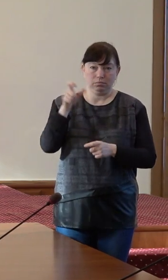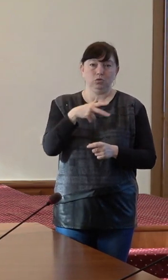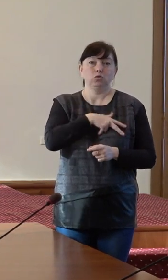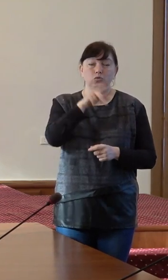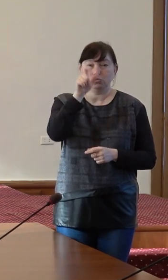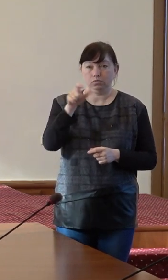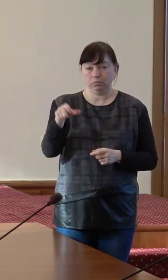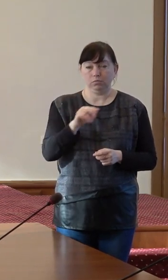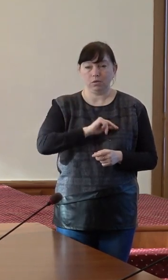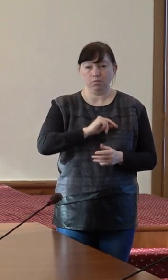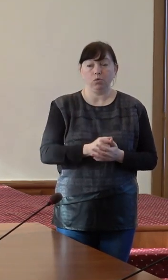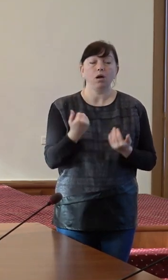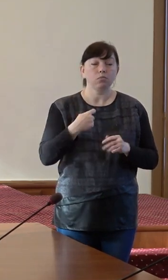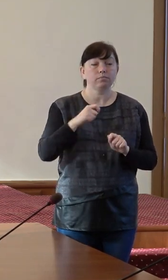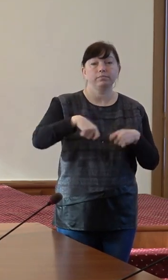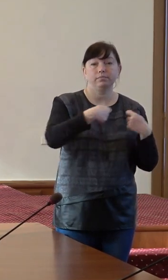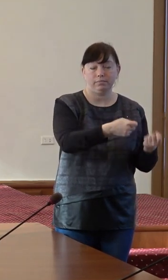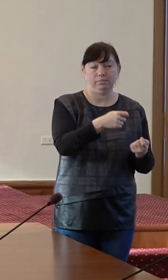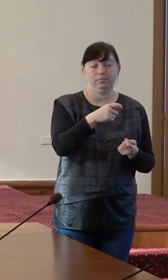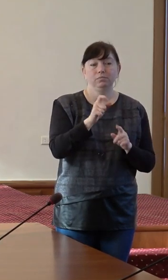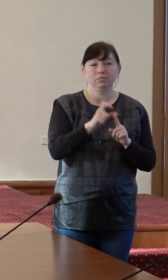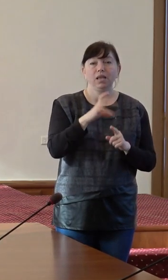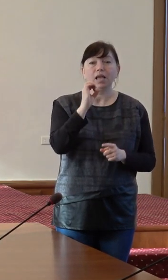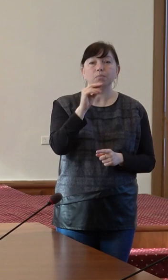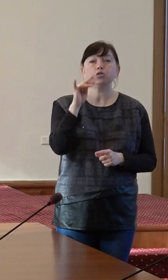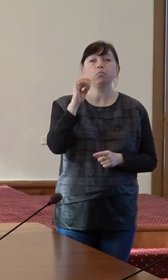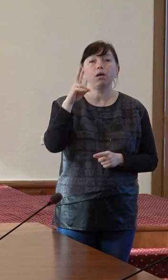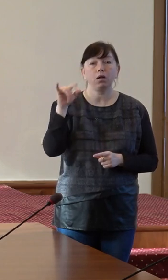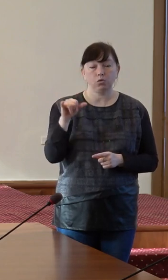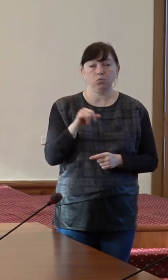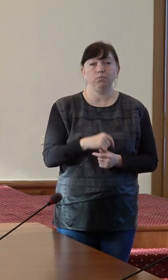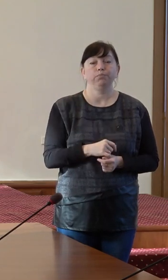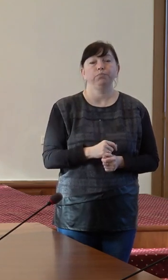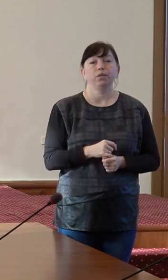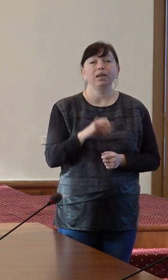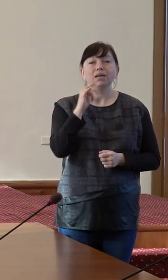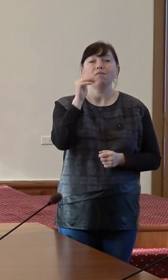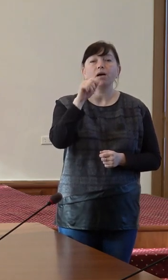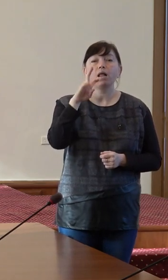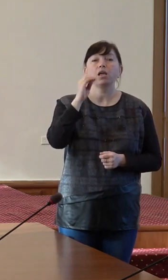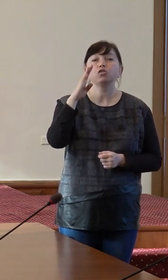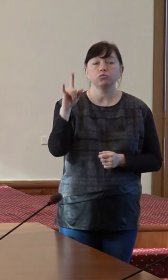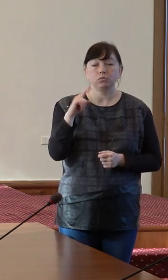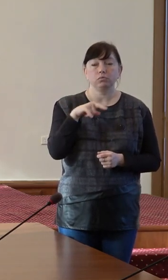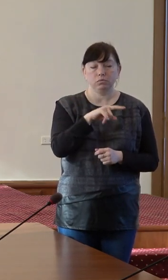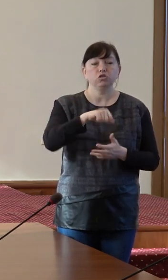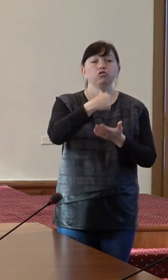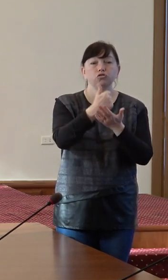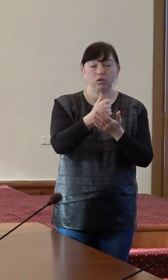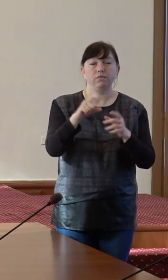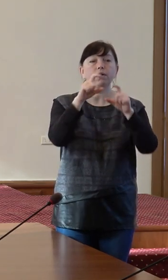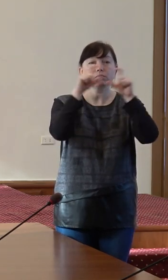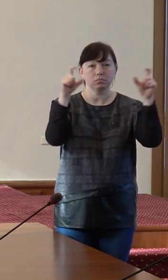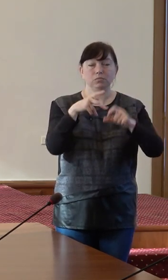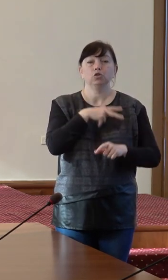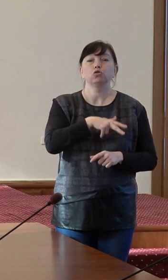Acum aș vrea să ofer cuvântul doamnei Emilia Ciobanu, colega noastră de la Fălești, care este șefa direcției de asistență